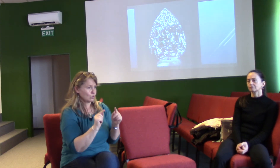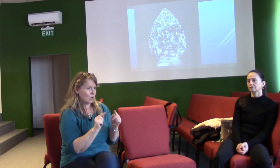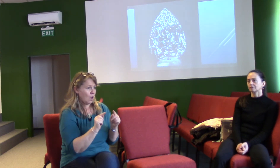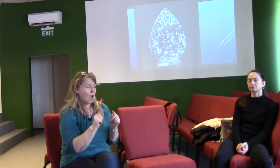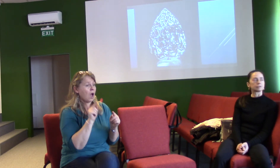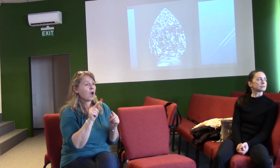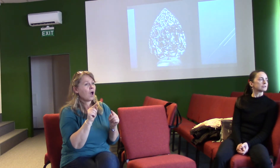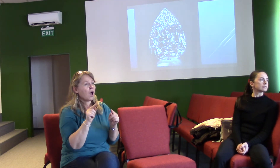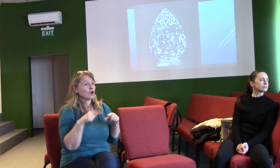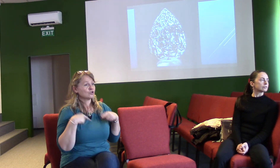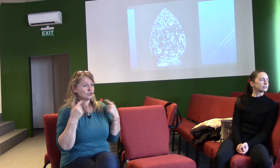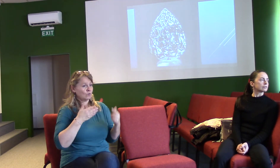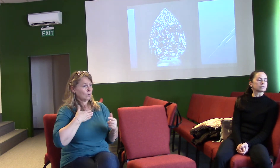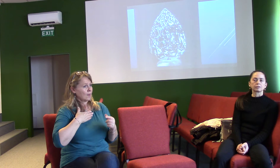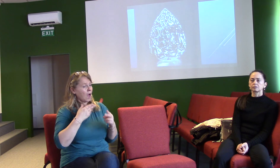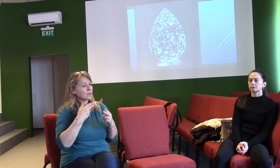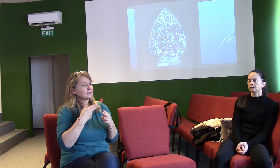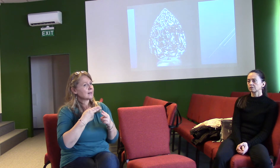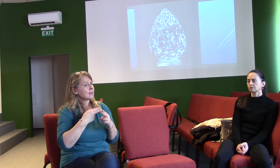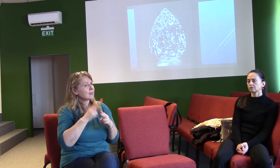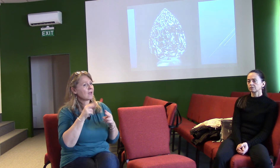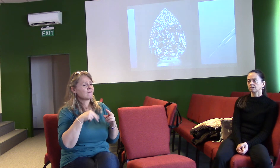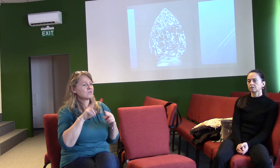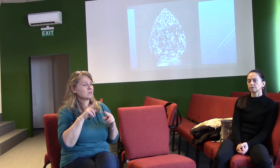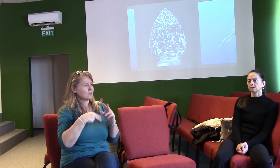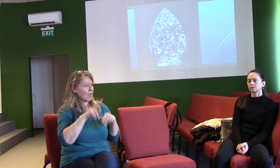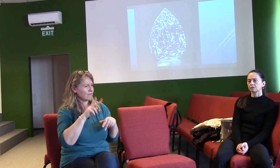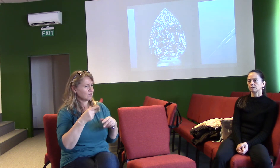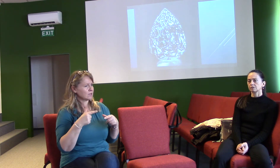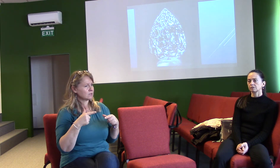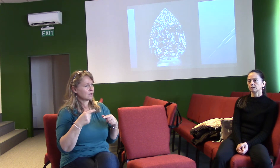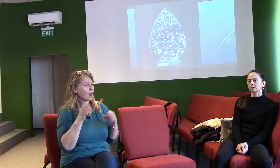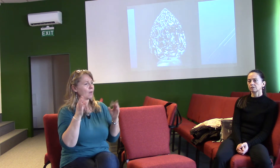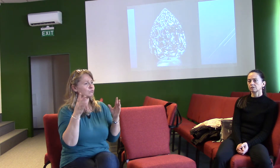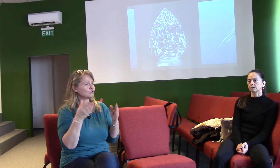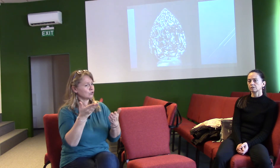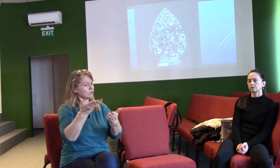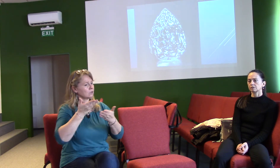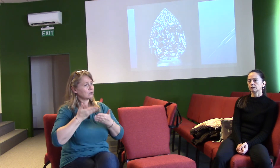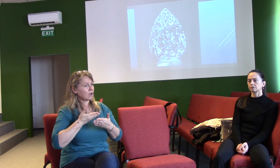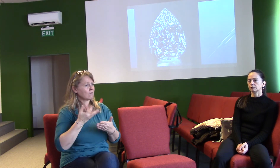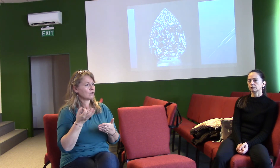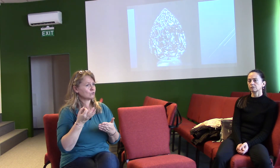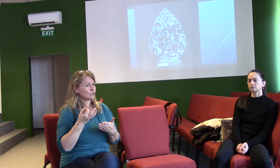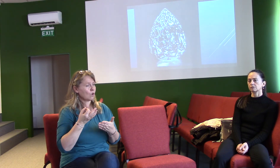životě, přinášející víc radosti, potěšení a spokojenosti než cokoliv jiného, je poznávání Boha.